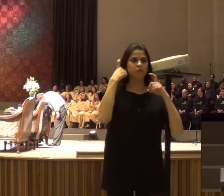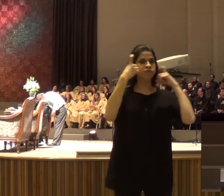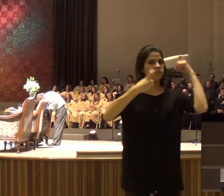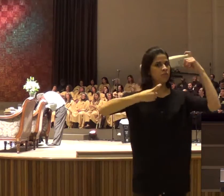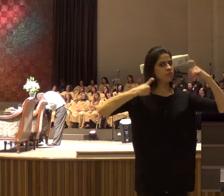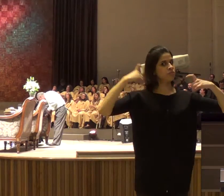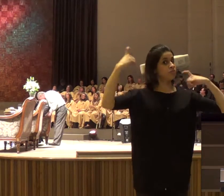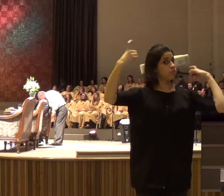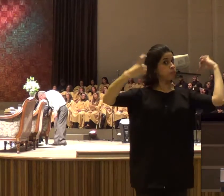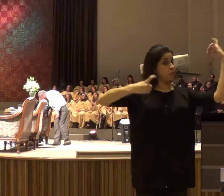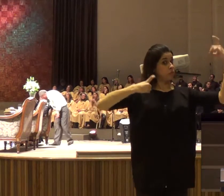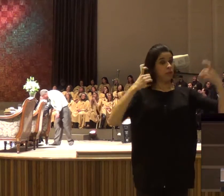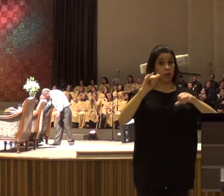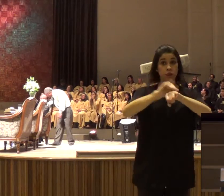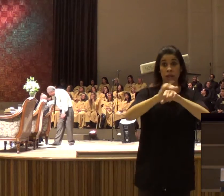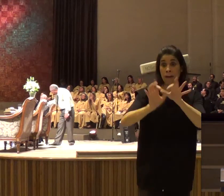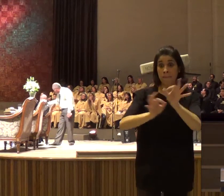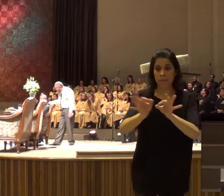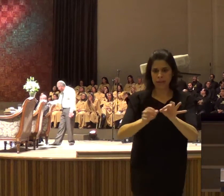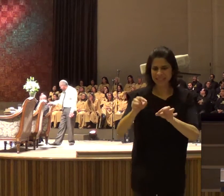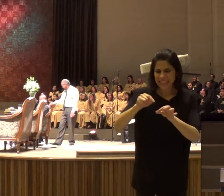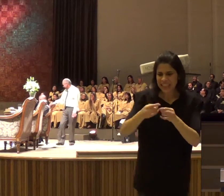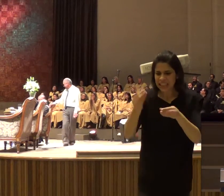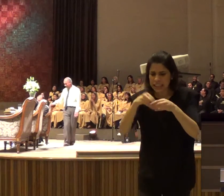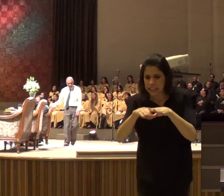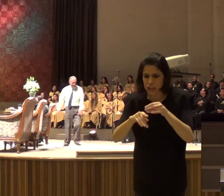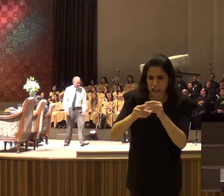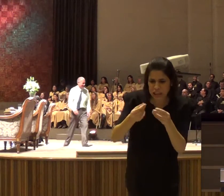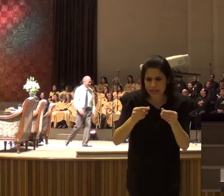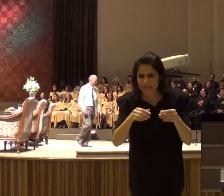plano, o que eu tinha que fazer, de que jeito tinha que fazer, aí eu fui orar, Senhor,